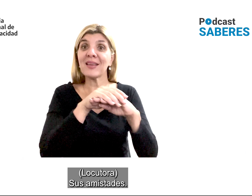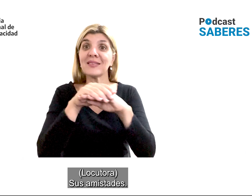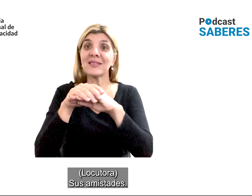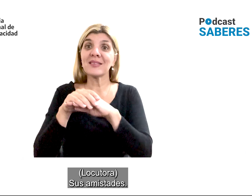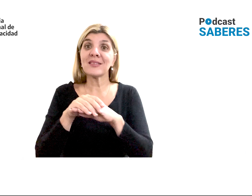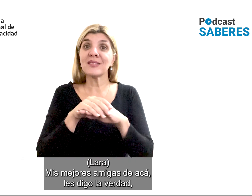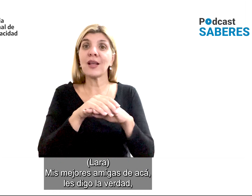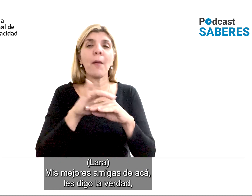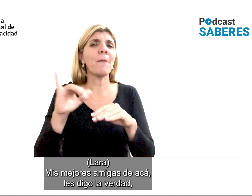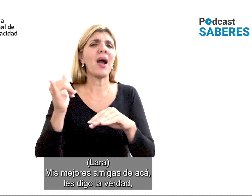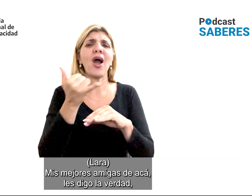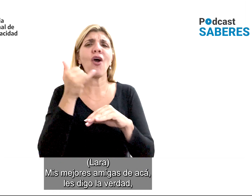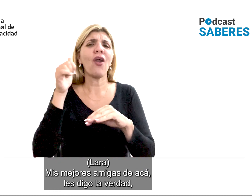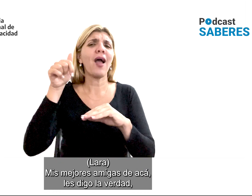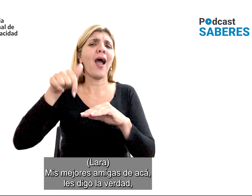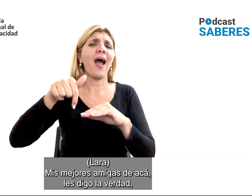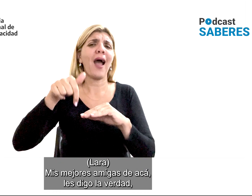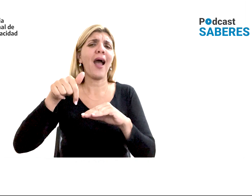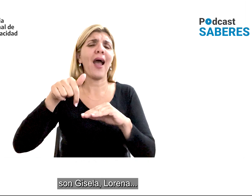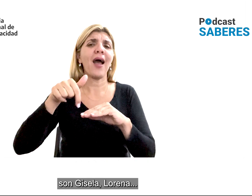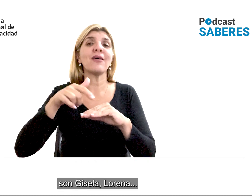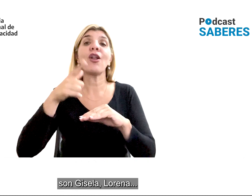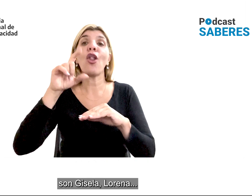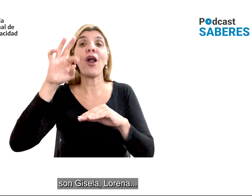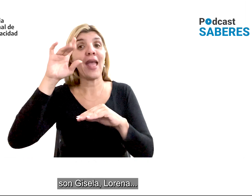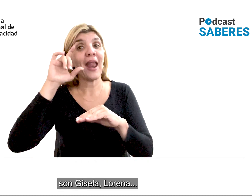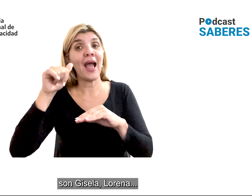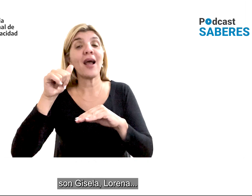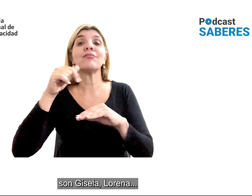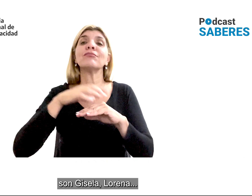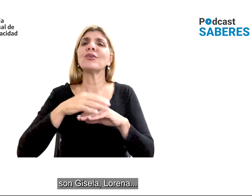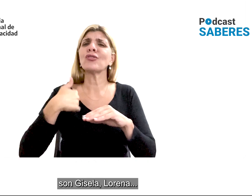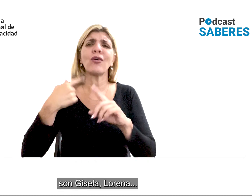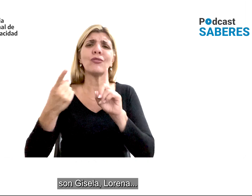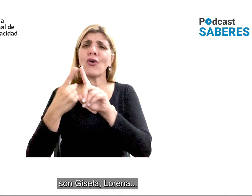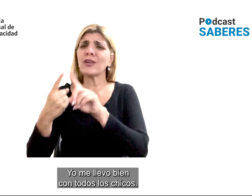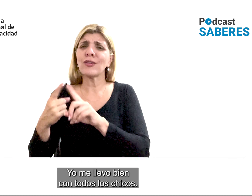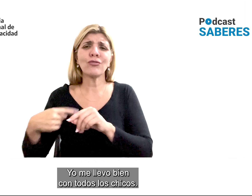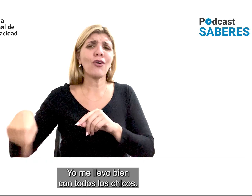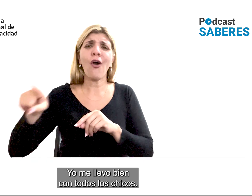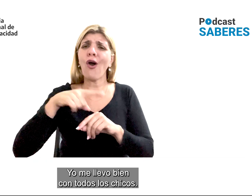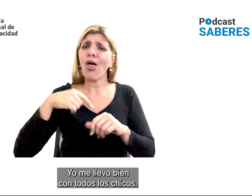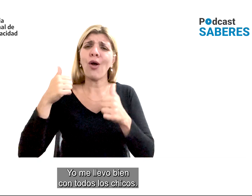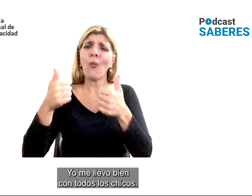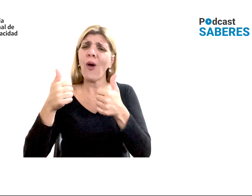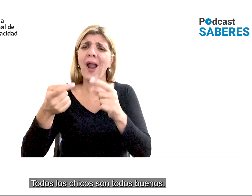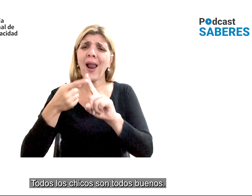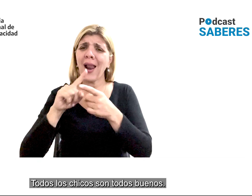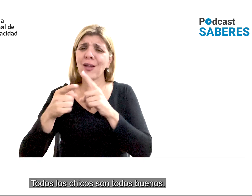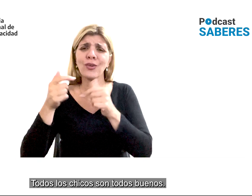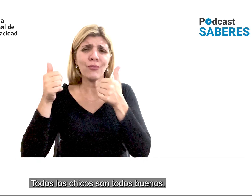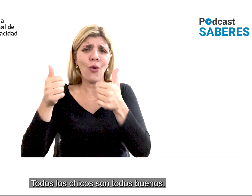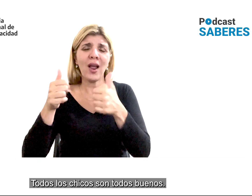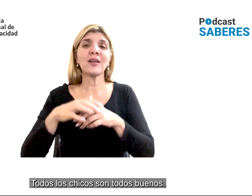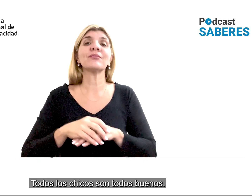Sus amistades. Los mejores amigas de acá, les digo la verdad, son Cicela, Lorena. Yo me llevo bien con todos los chicos.